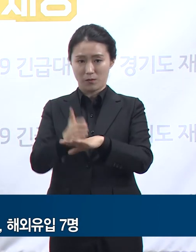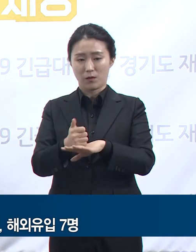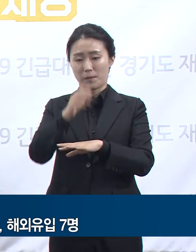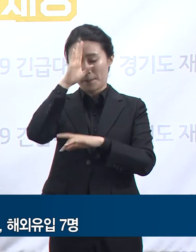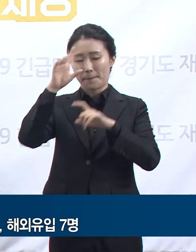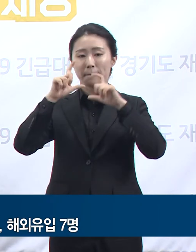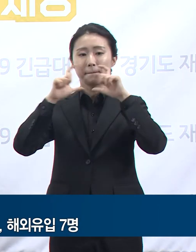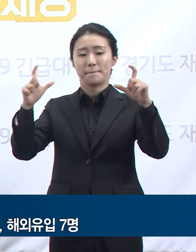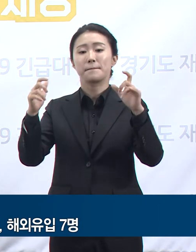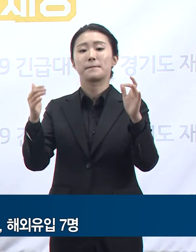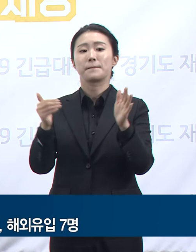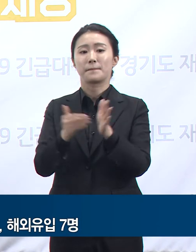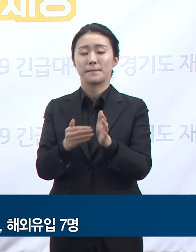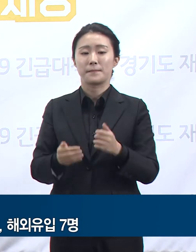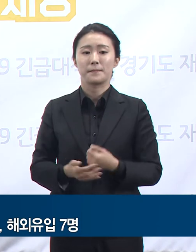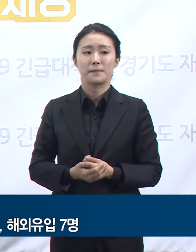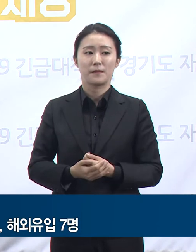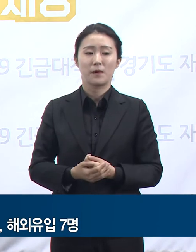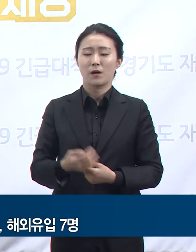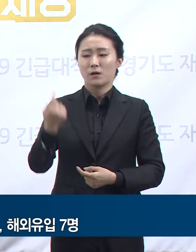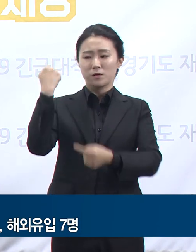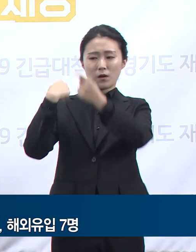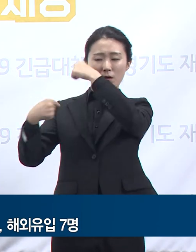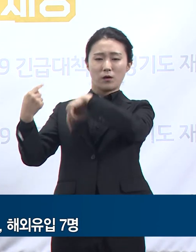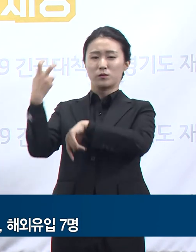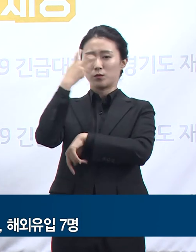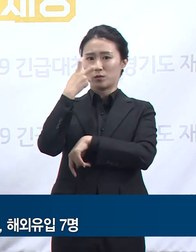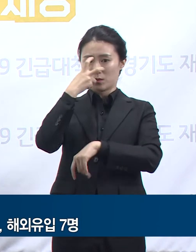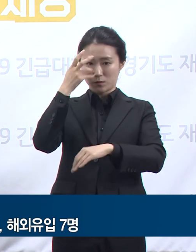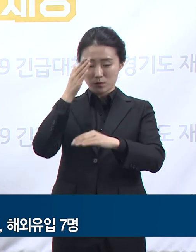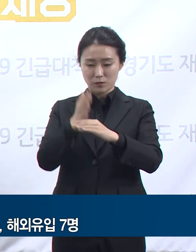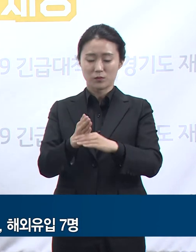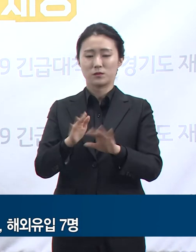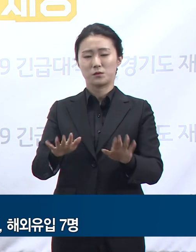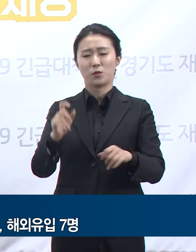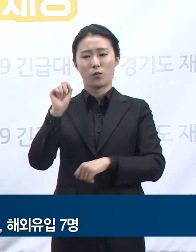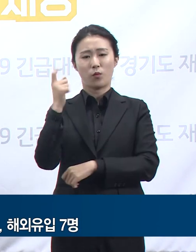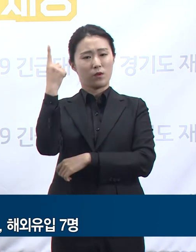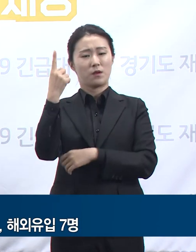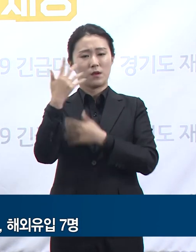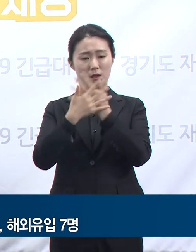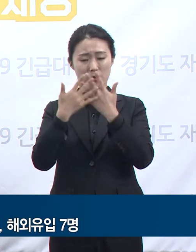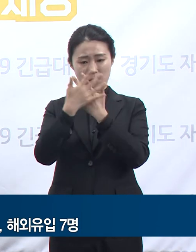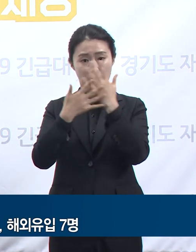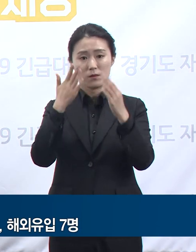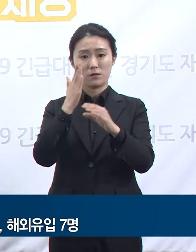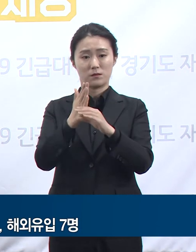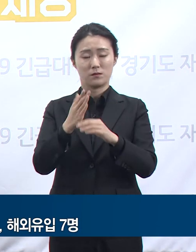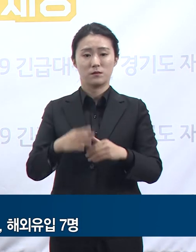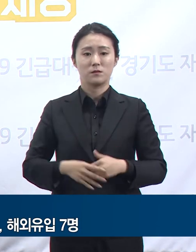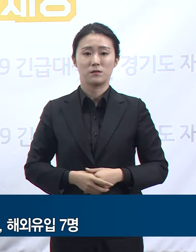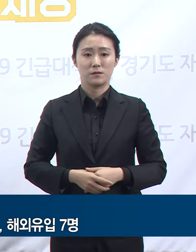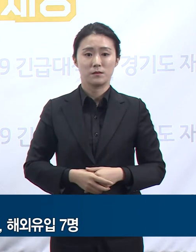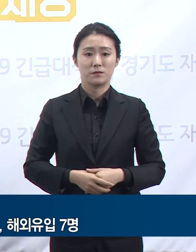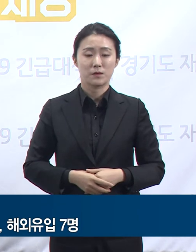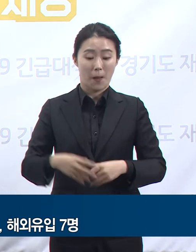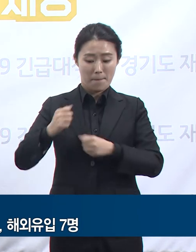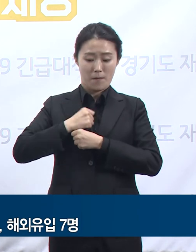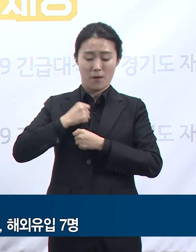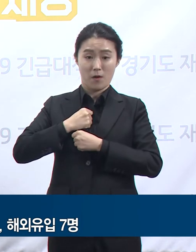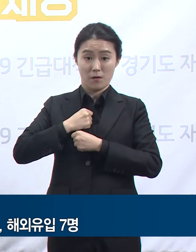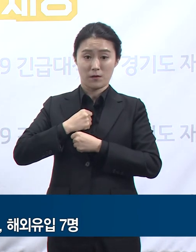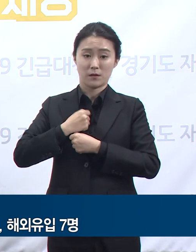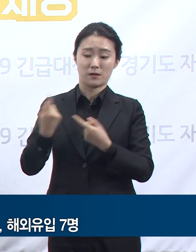경로는 원인 불명으로 심층역학 조사 중이며 소속 부대원 217명에 대해 전수검사를 진행 중에 있습니다.